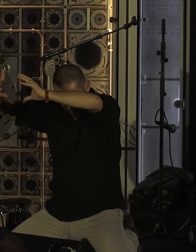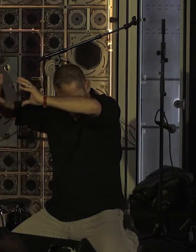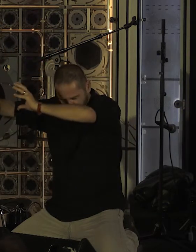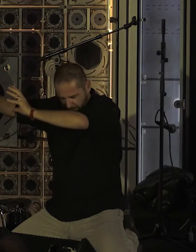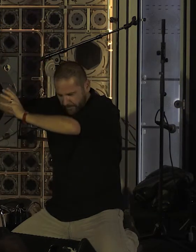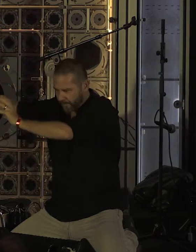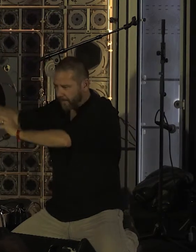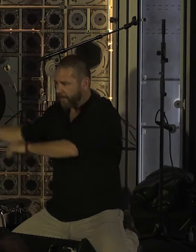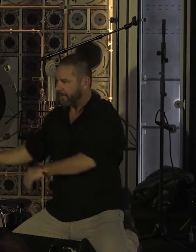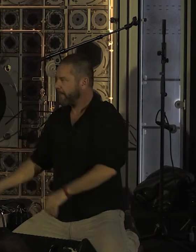En lisant libre